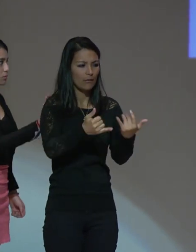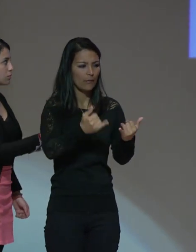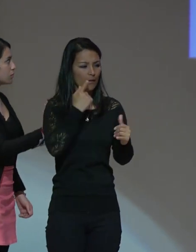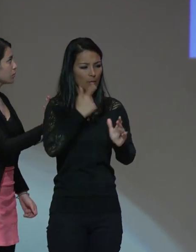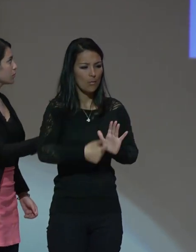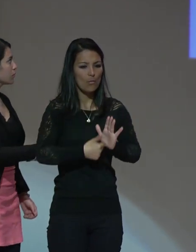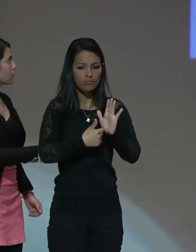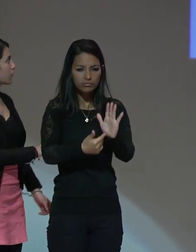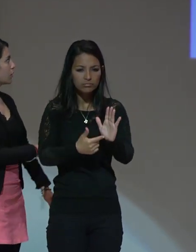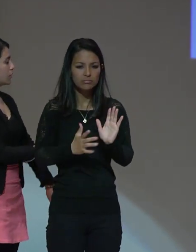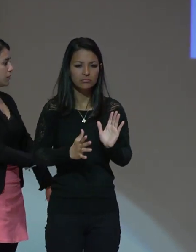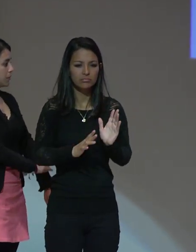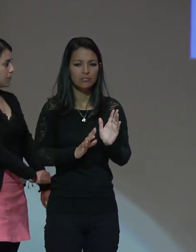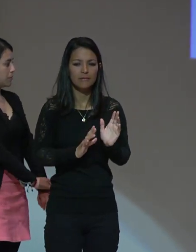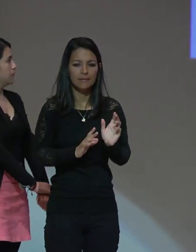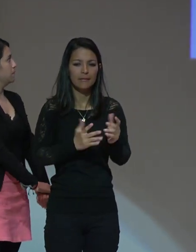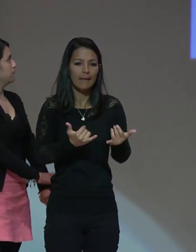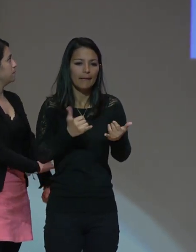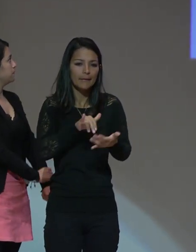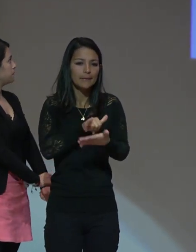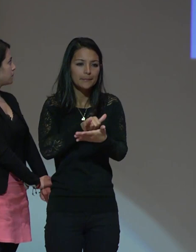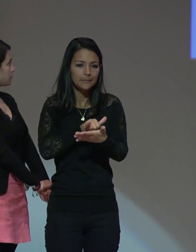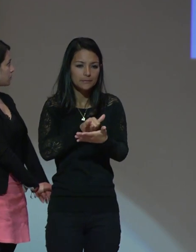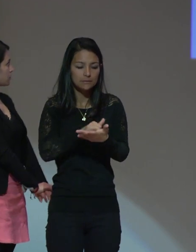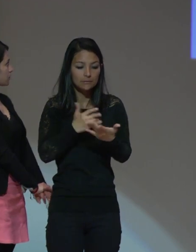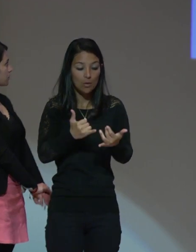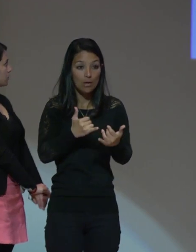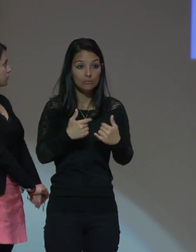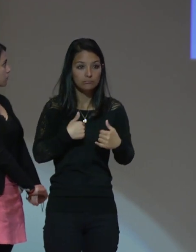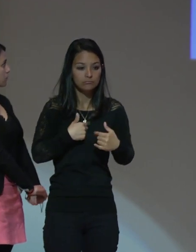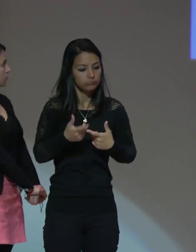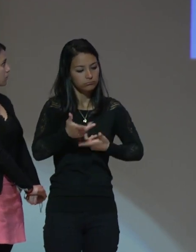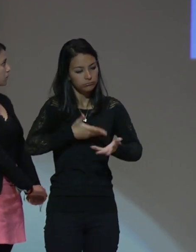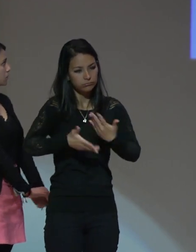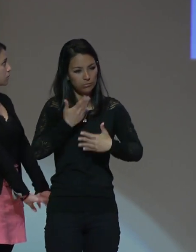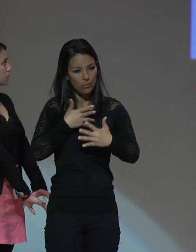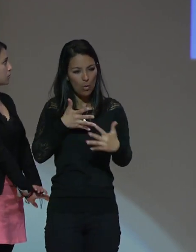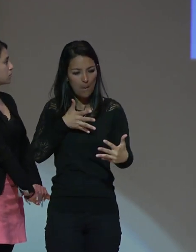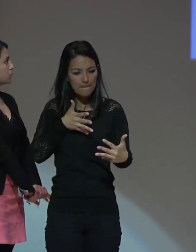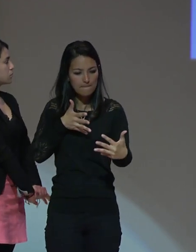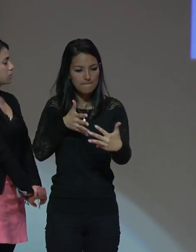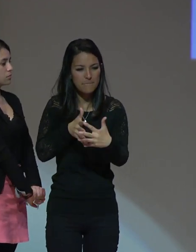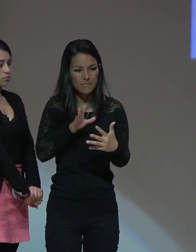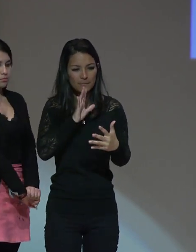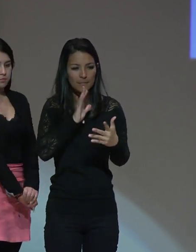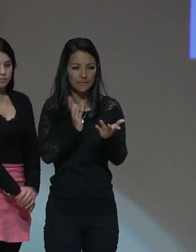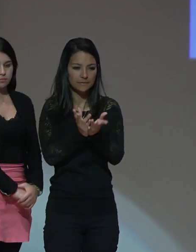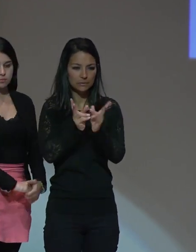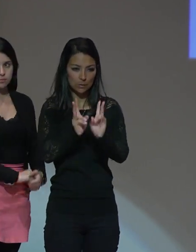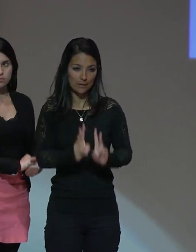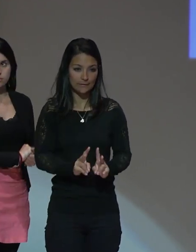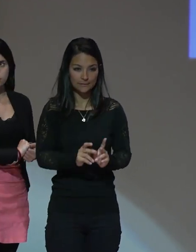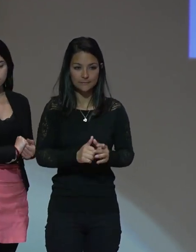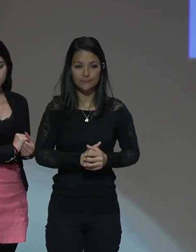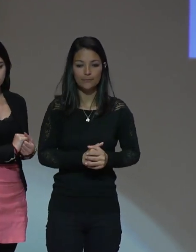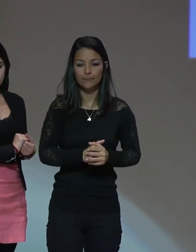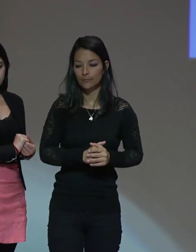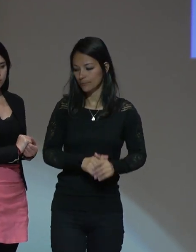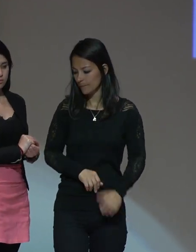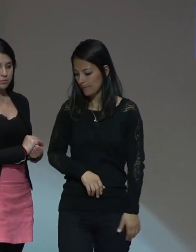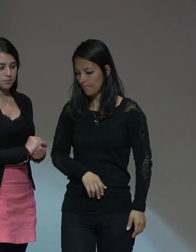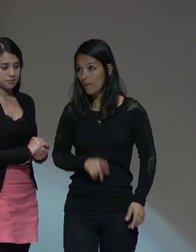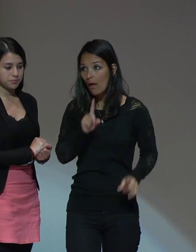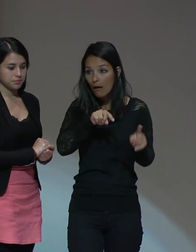y por eso ha perdido la conexión con sus alumnos. Los